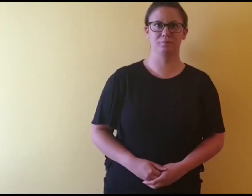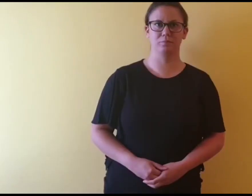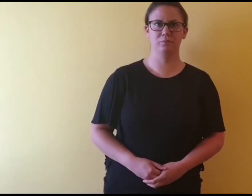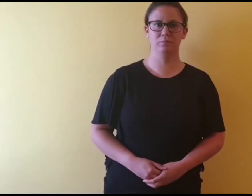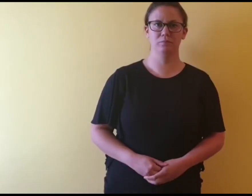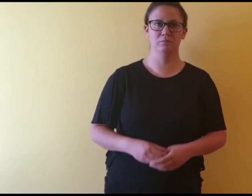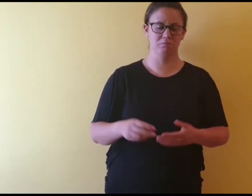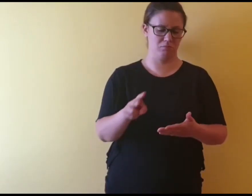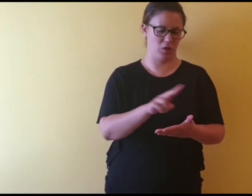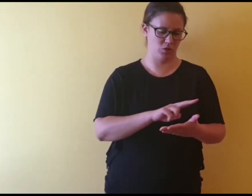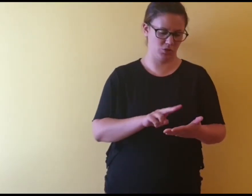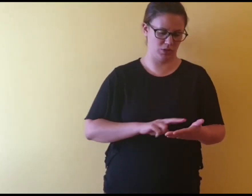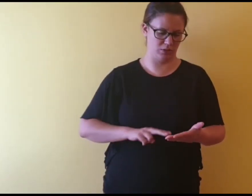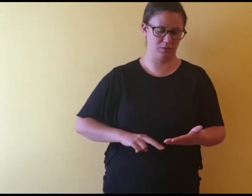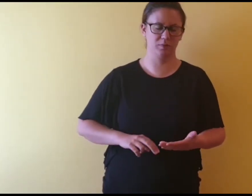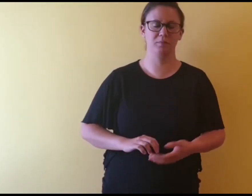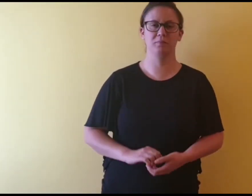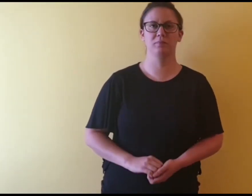Čitati.